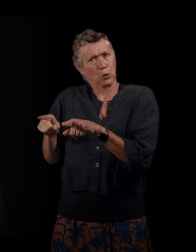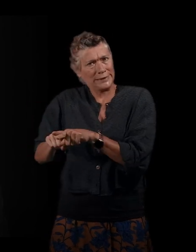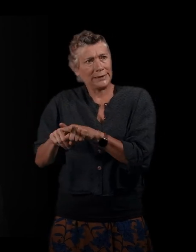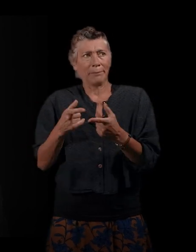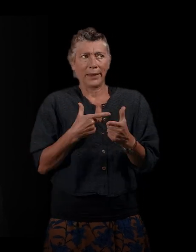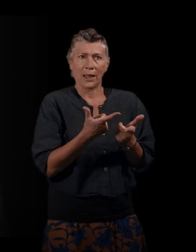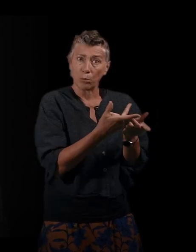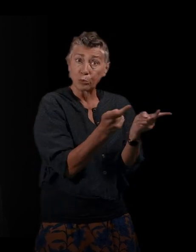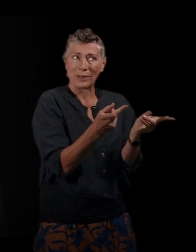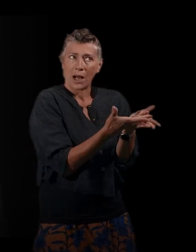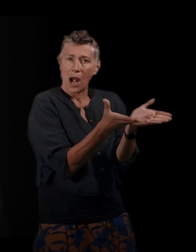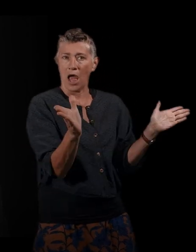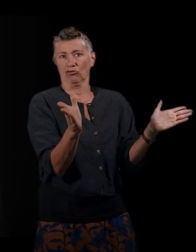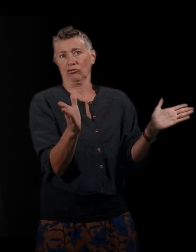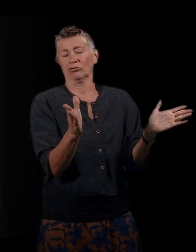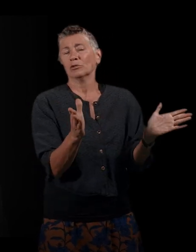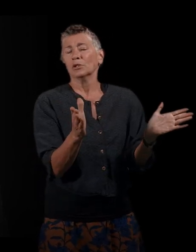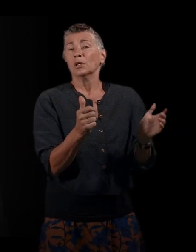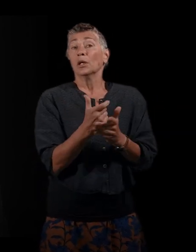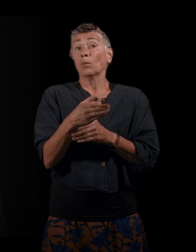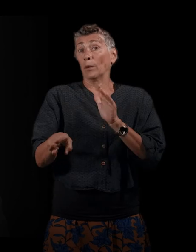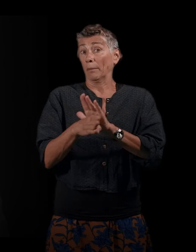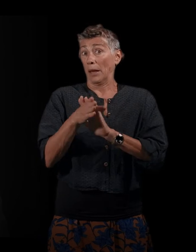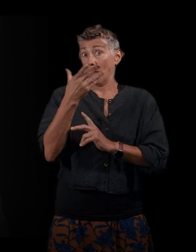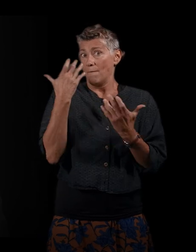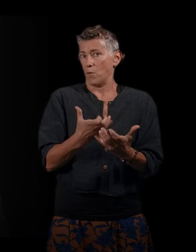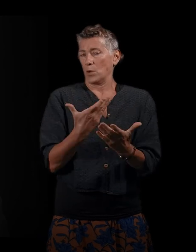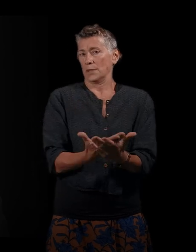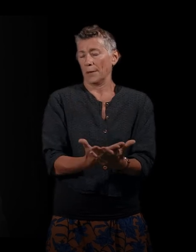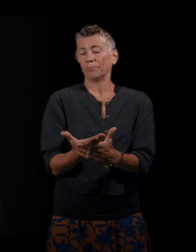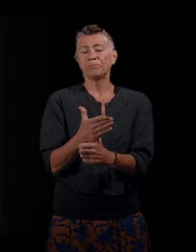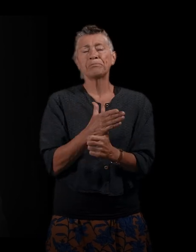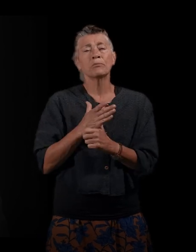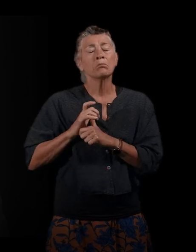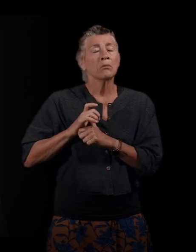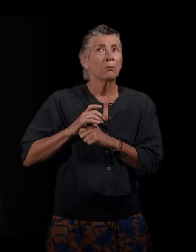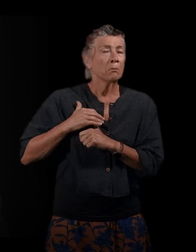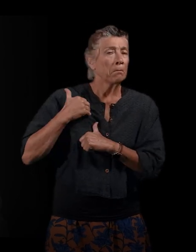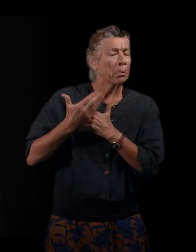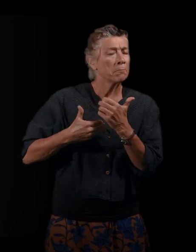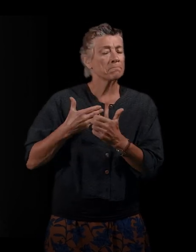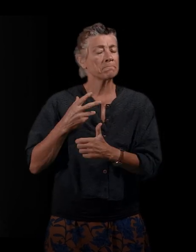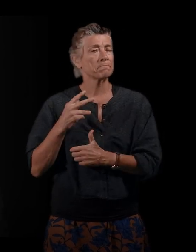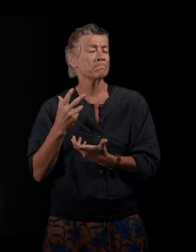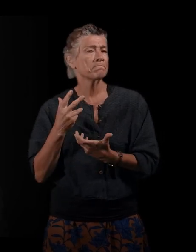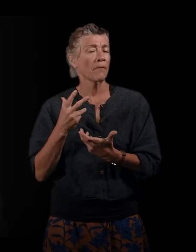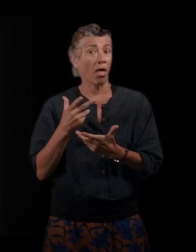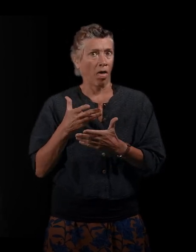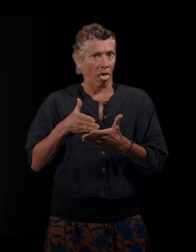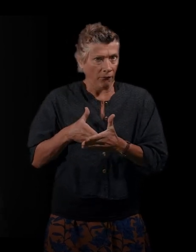plus large. Donc, en fait, je suis partie de ça. Après, ce qui s'est passé, c'est que je me suis rendu compte, j'ai eu une espèce de blocage d'écriture. Je me suis rendu compte